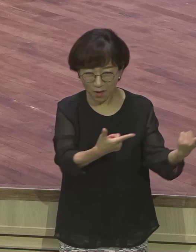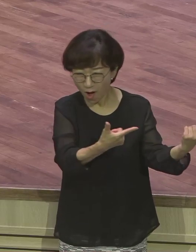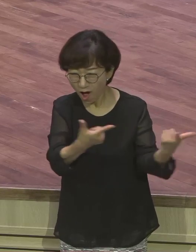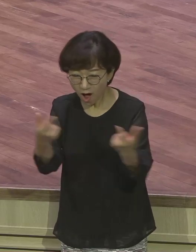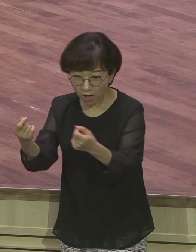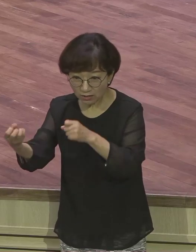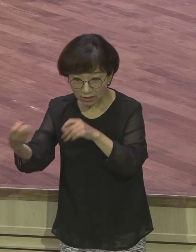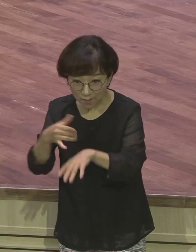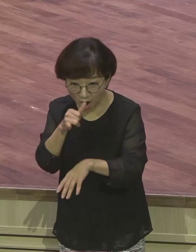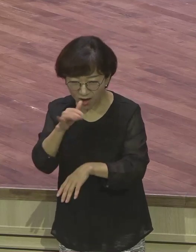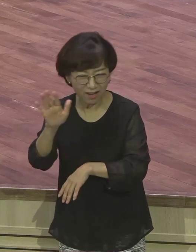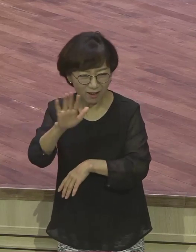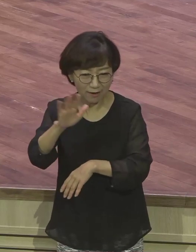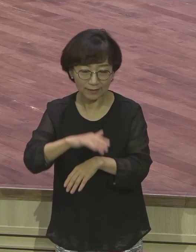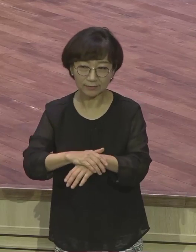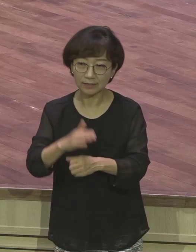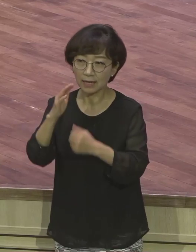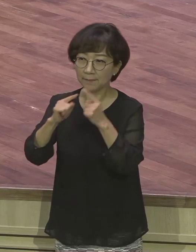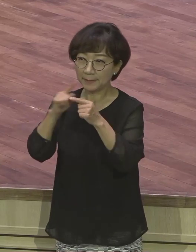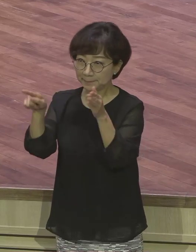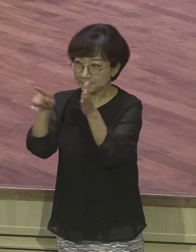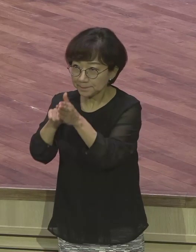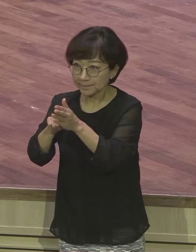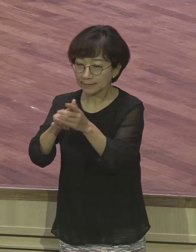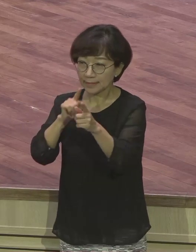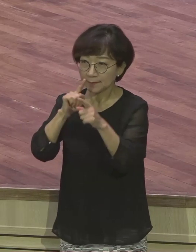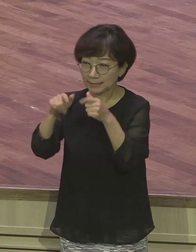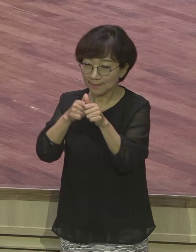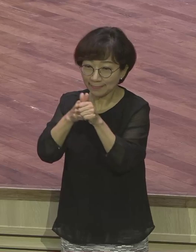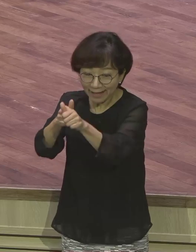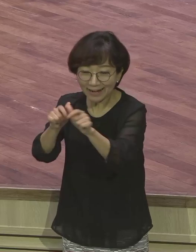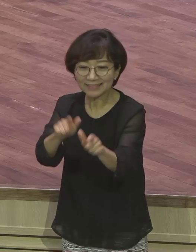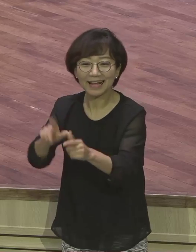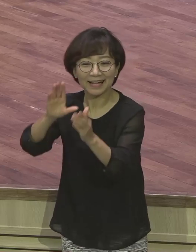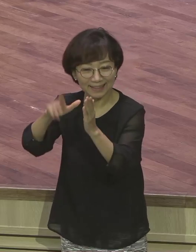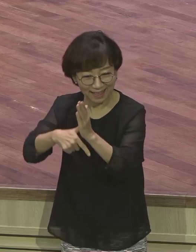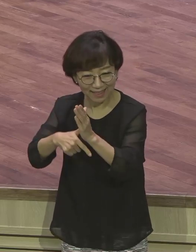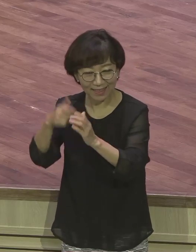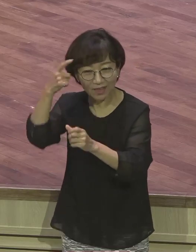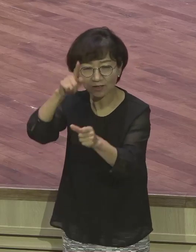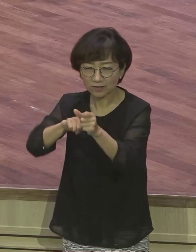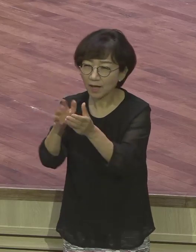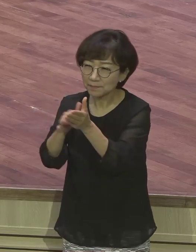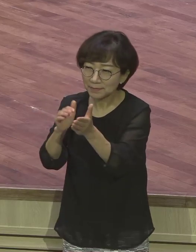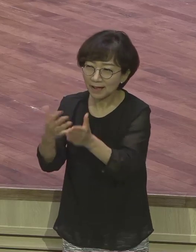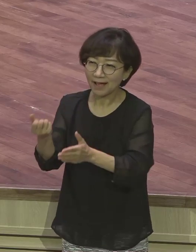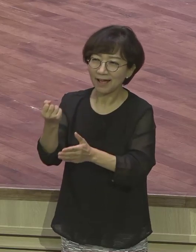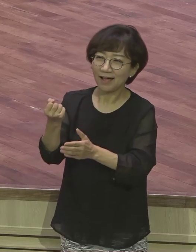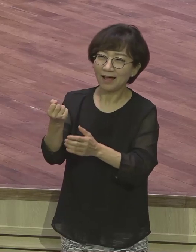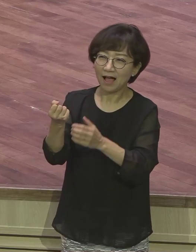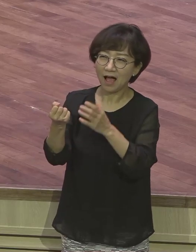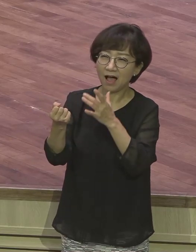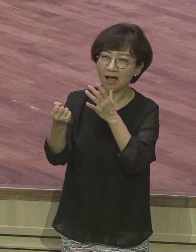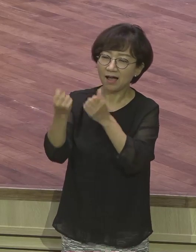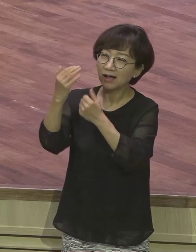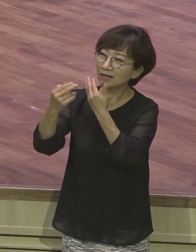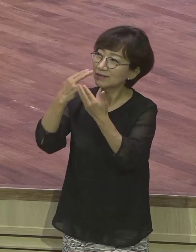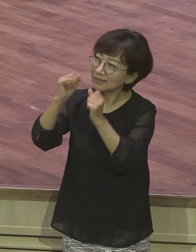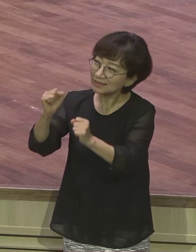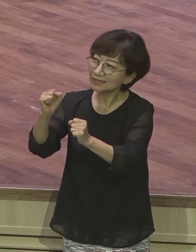잡고 말씀대로 순종하면 나가는 사람만이 영적인 비밀을 가져야 되는 거예요. 아 하나님의 살아계시구나. 하나님 나 함께